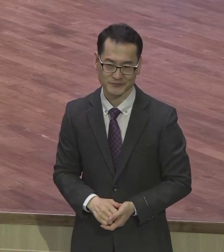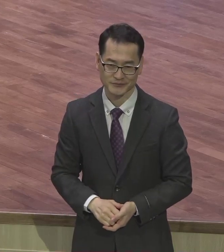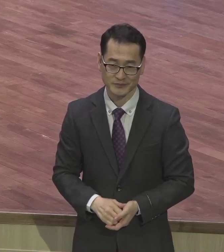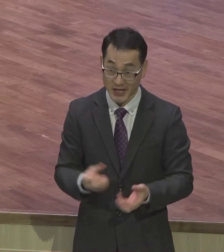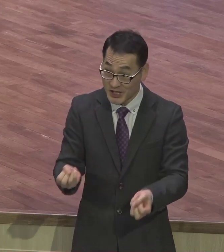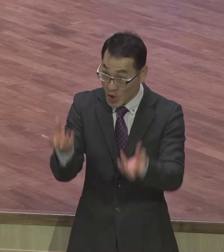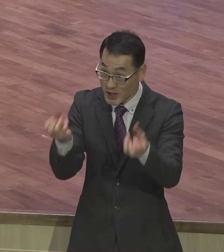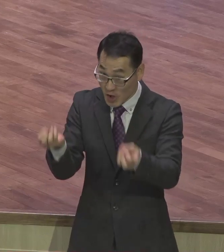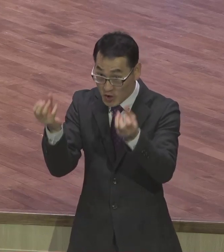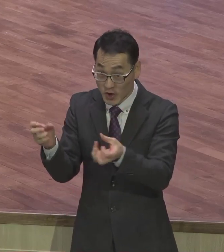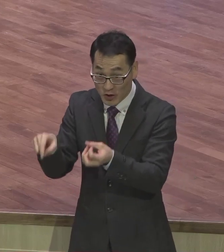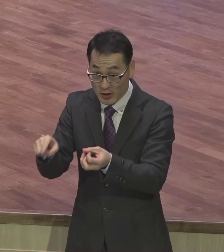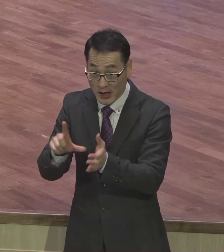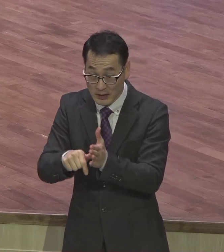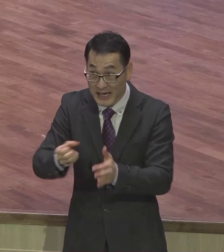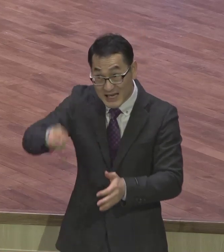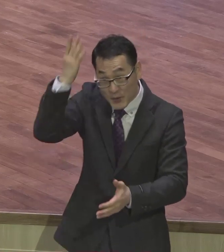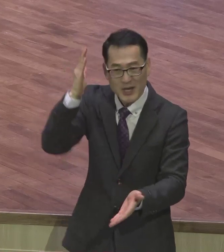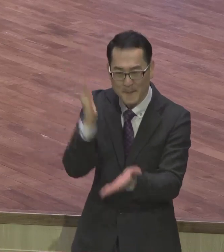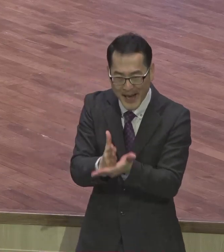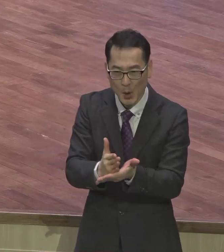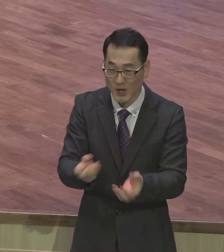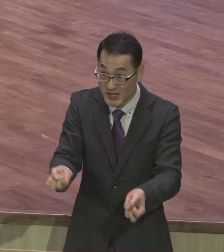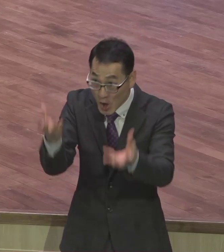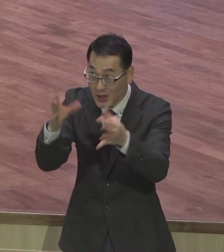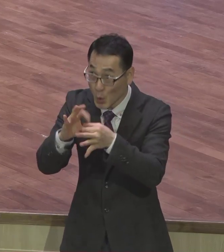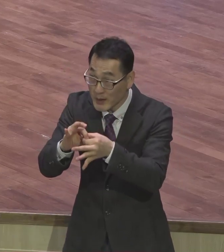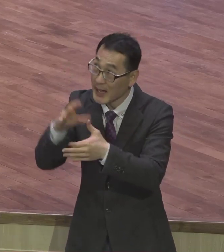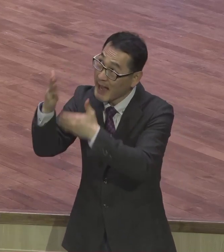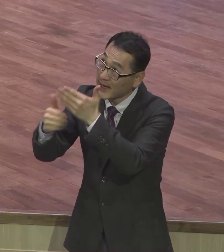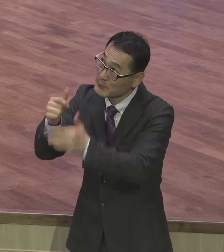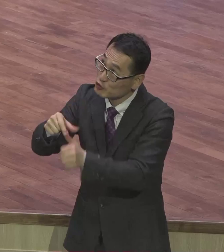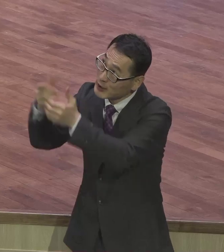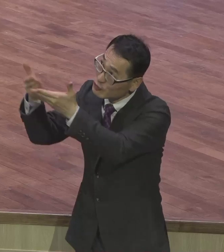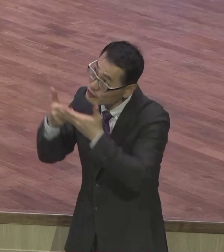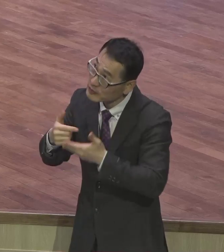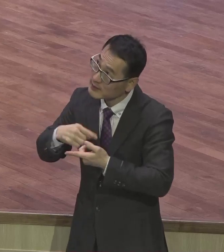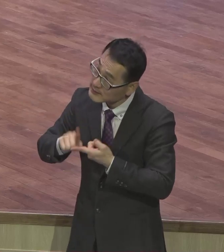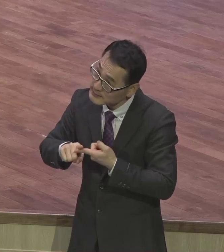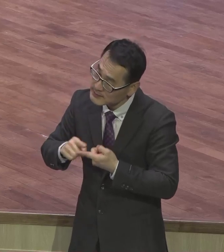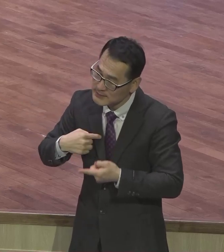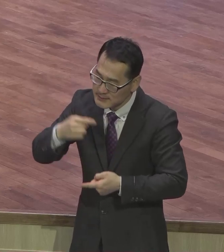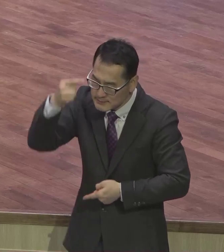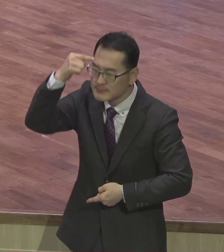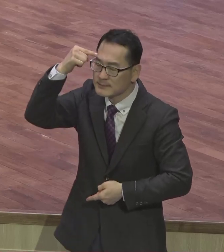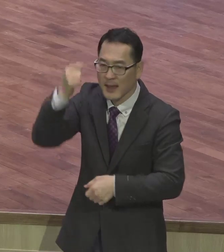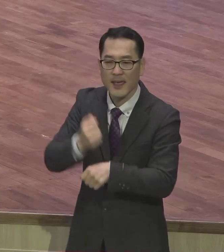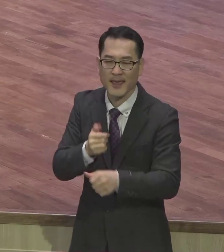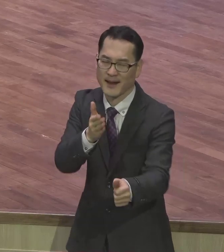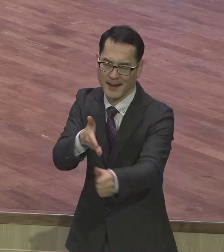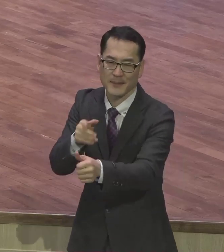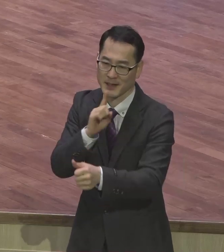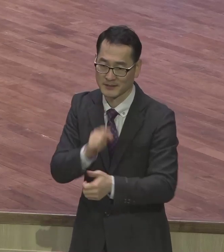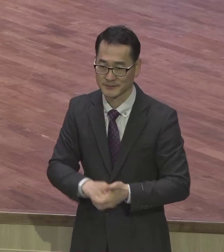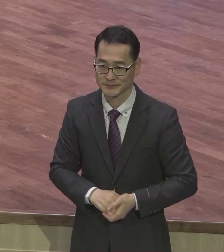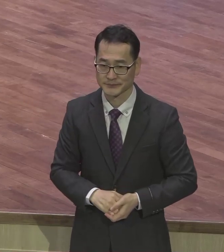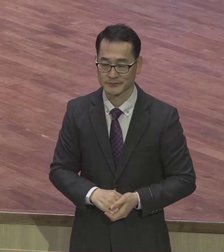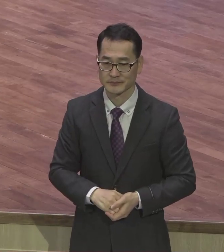그런 말이에요. 절기통에 잊어버리지 마라. 놓치지 말라. 이런 평소 때도 감사 많이 하는 분들 많지요. 하나님 감사합니다.